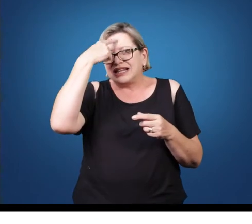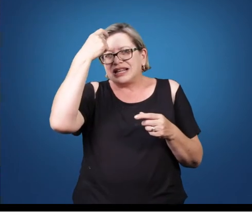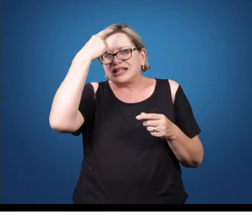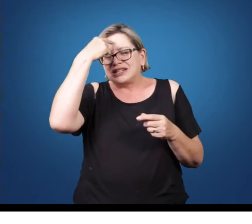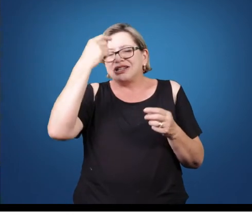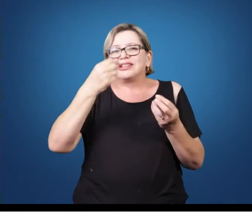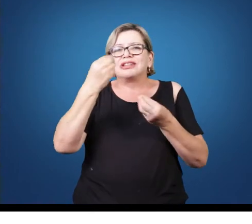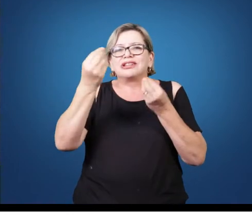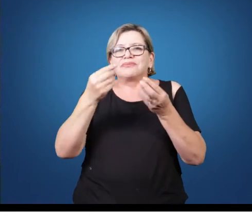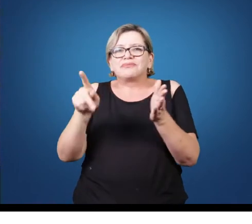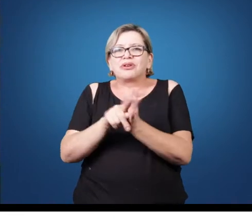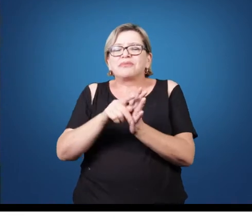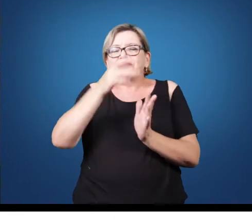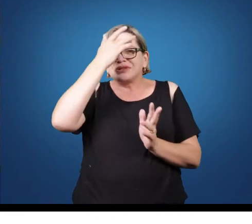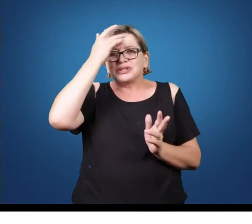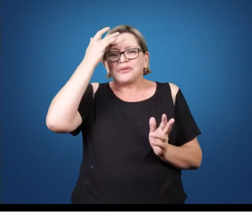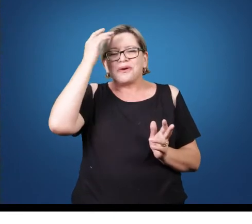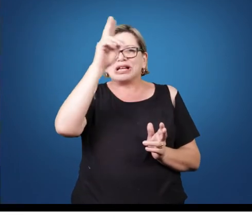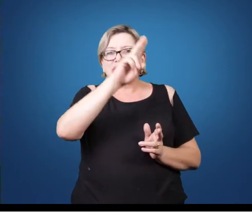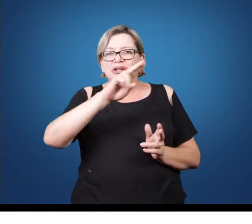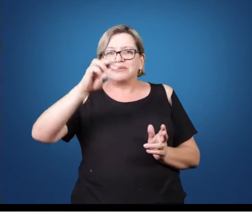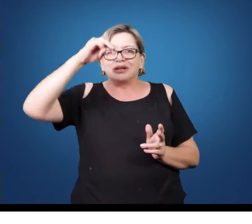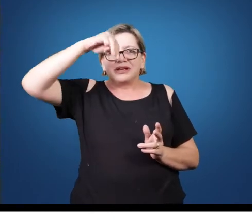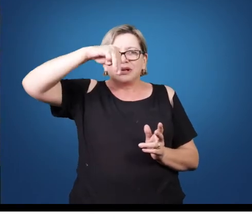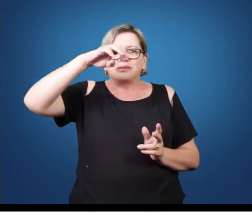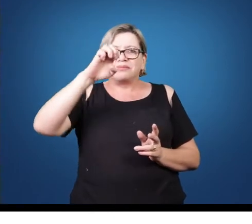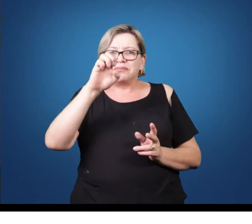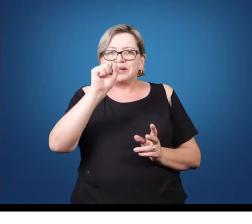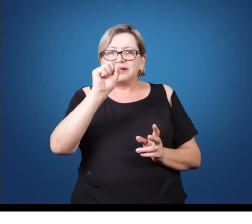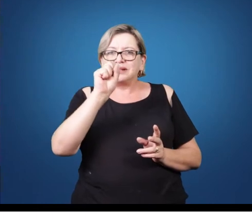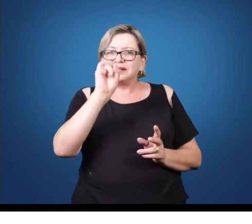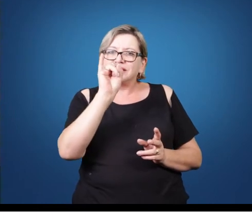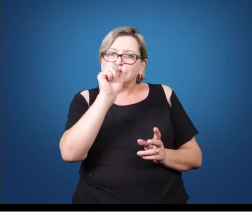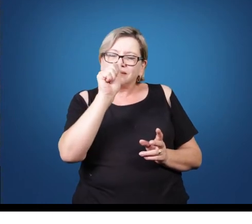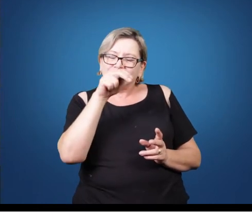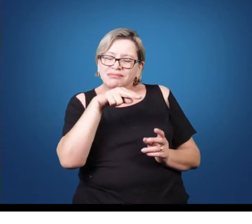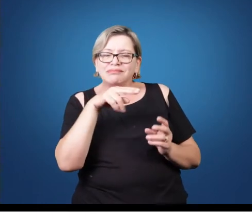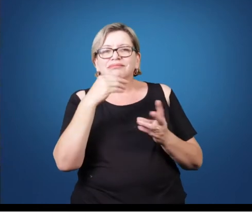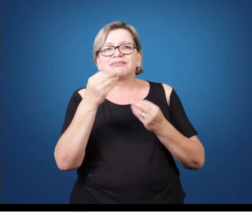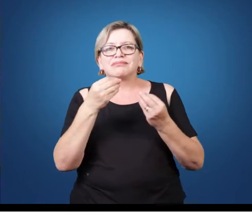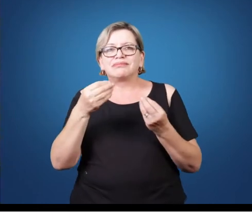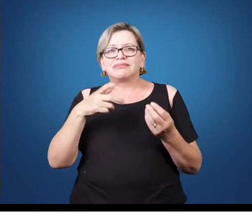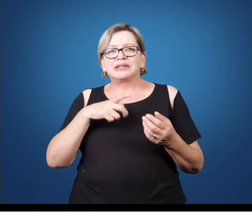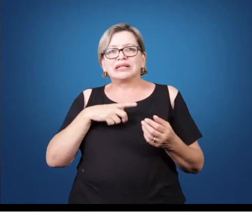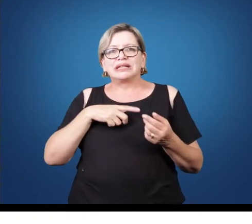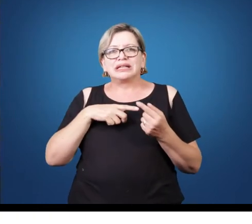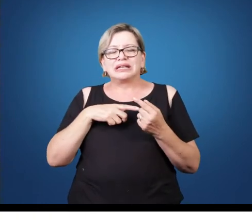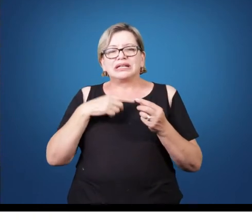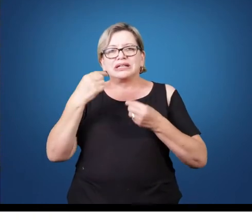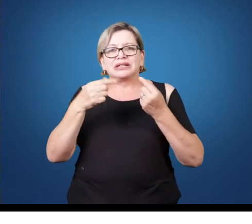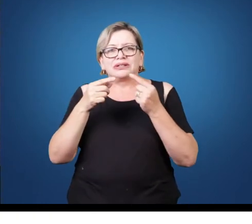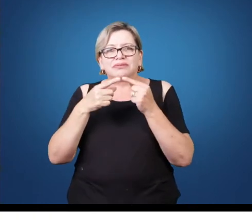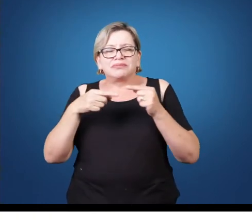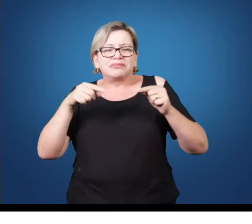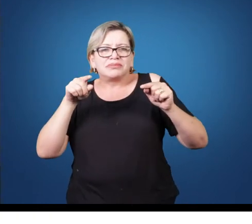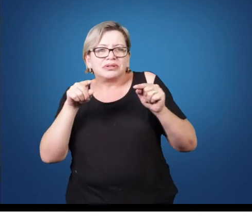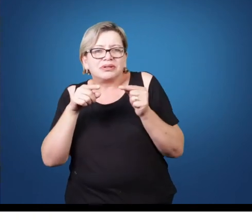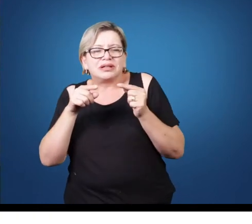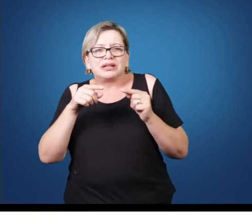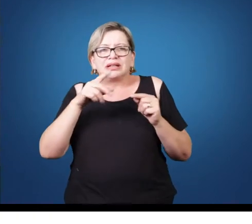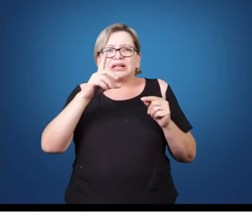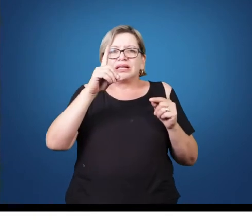Messiaen, Olivier Messiaen, que não era do Decafônico propriamente dito e que tem como os principais compositores da Lapícola,